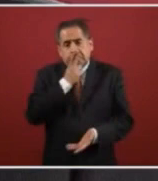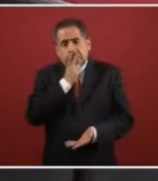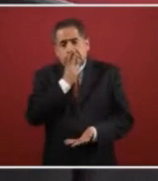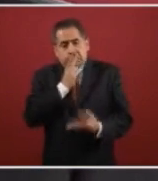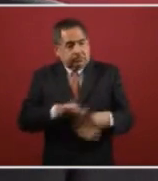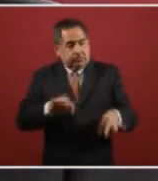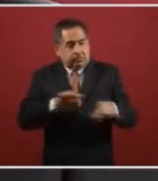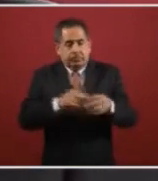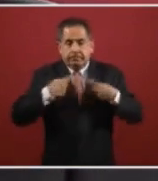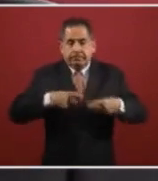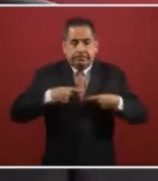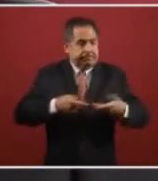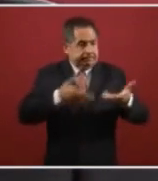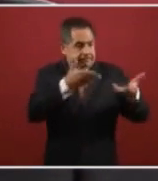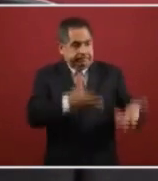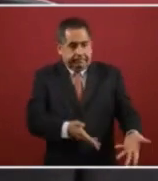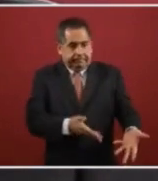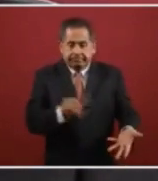de seres humanos